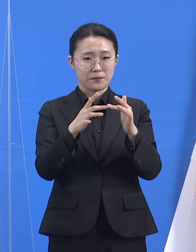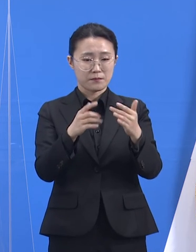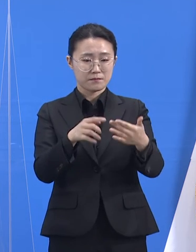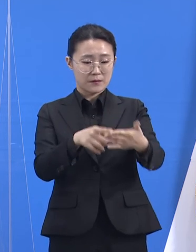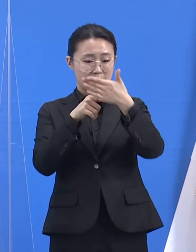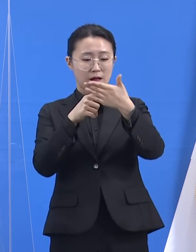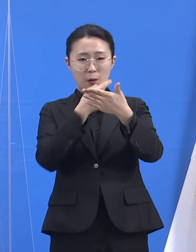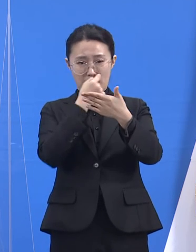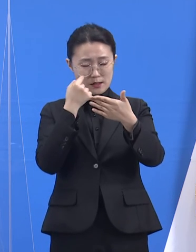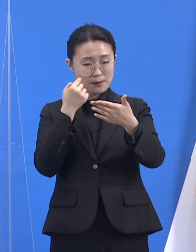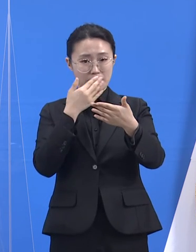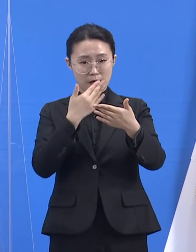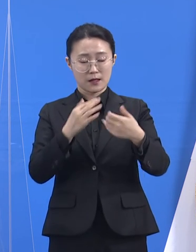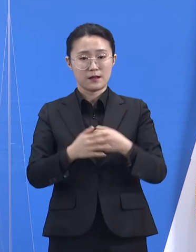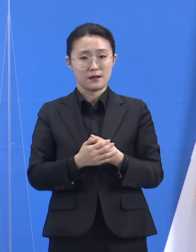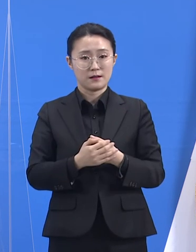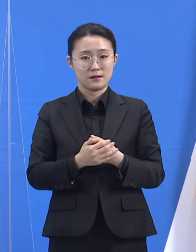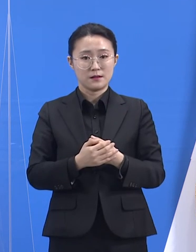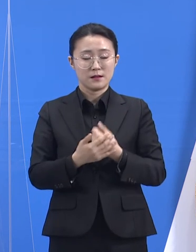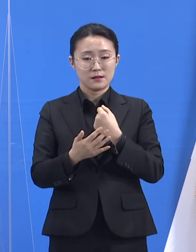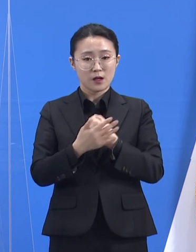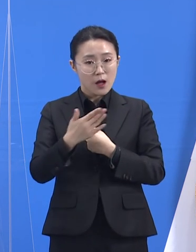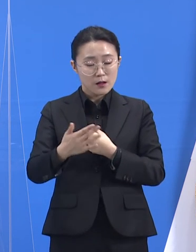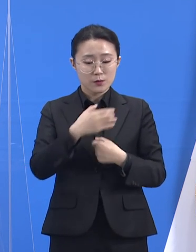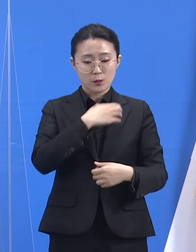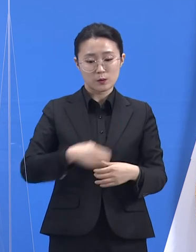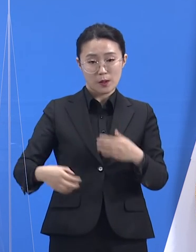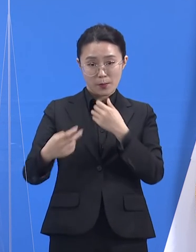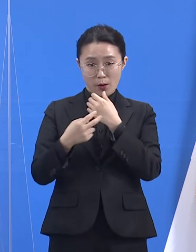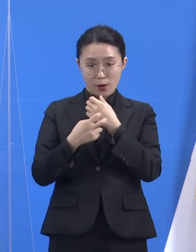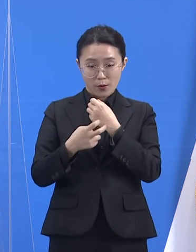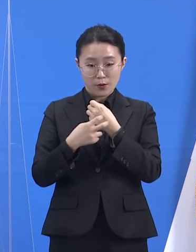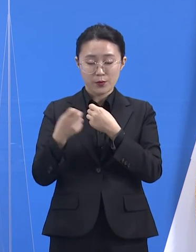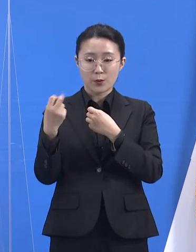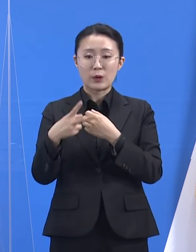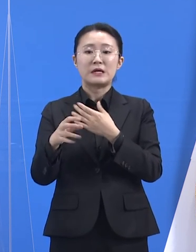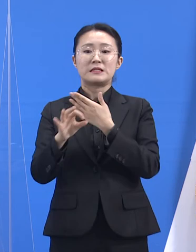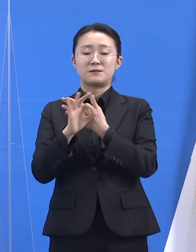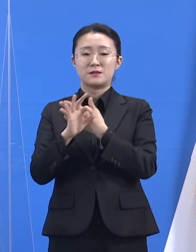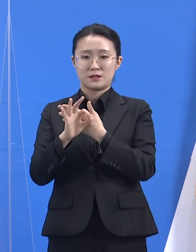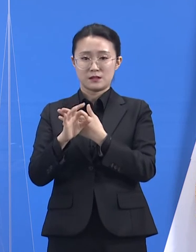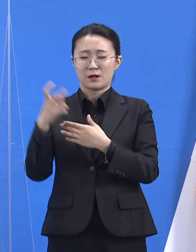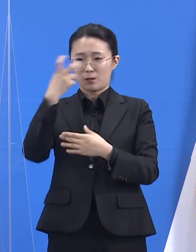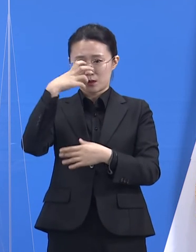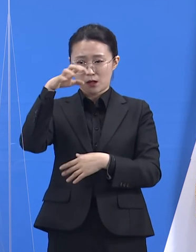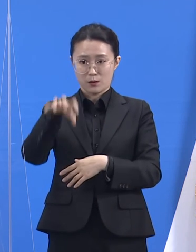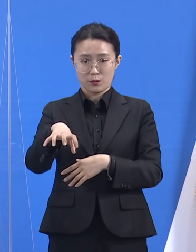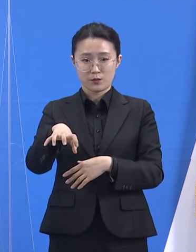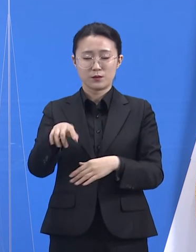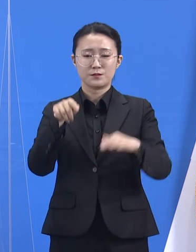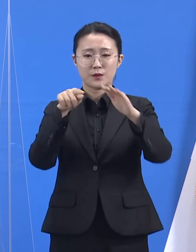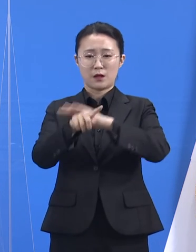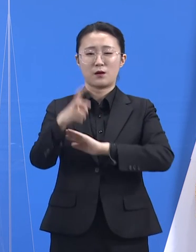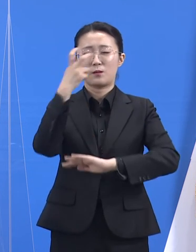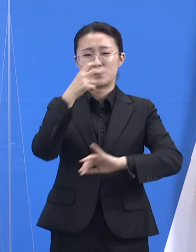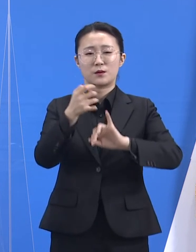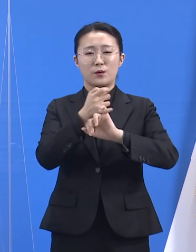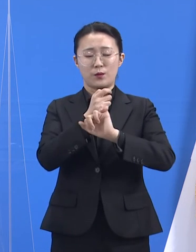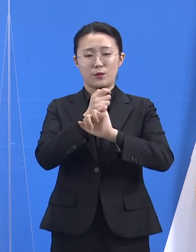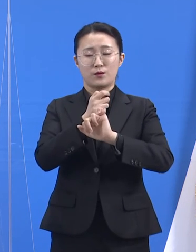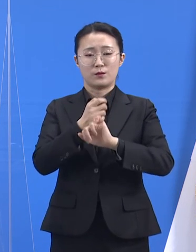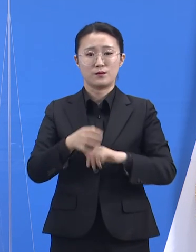임시선별검사소에서 진단검사를 받으셔야 합니다. 코로나19 감염이 확인된 도민이